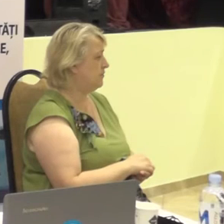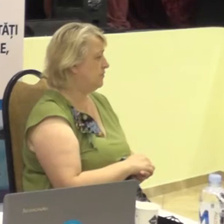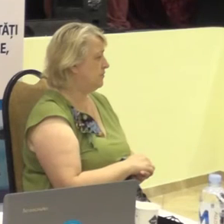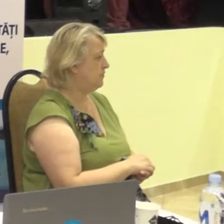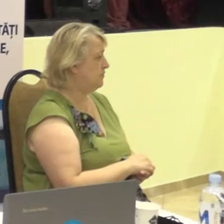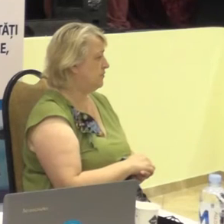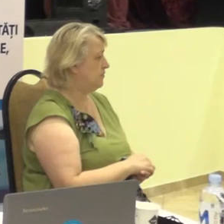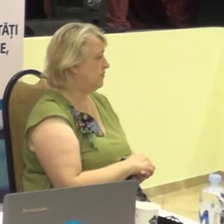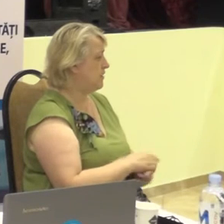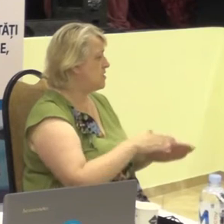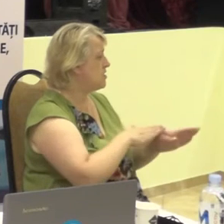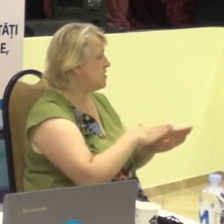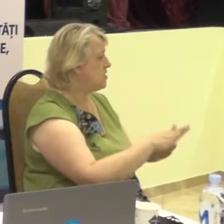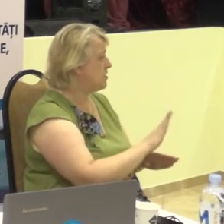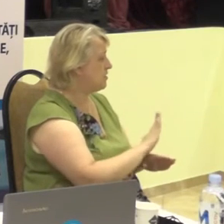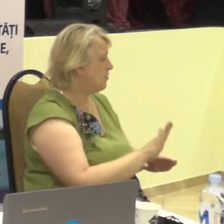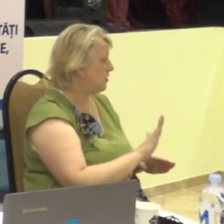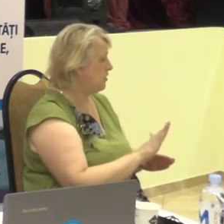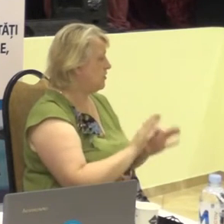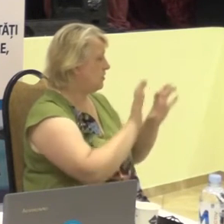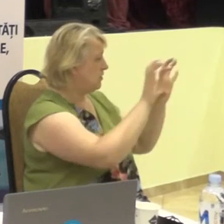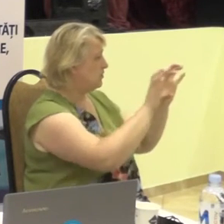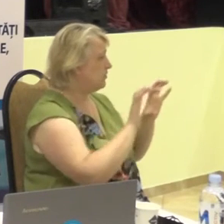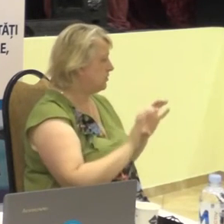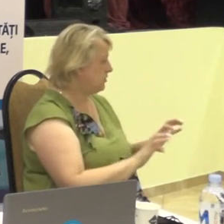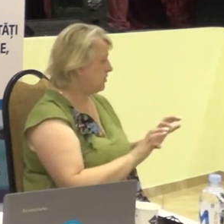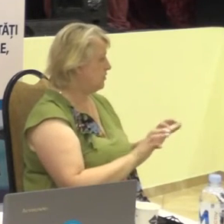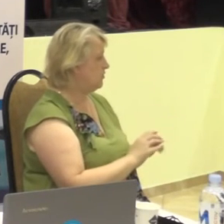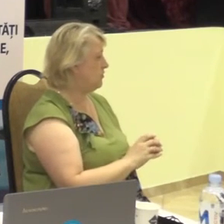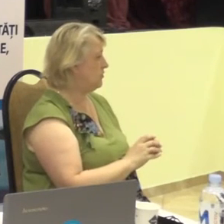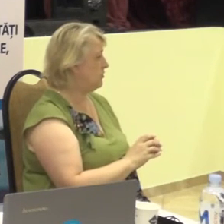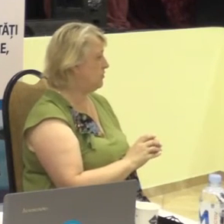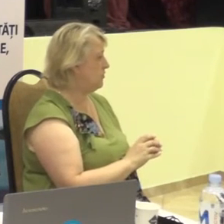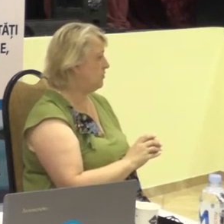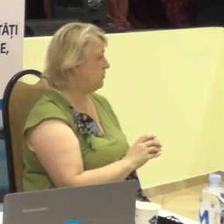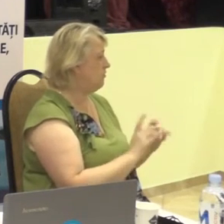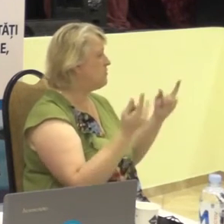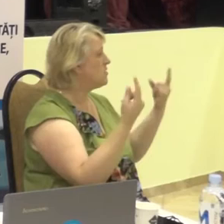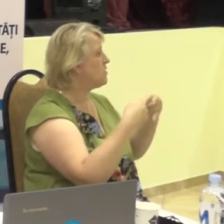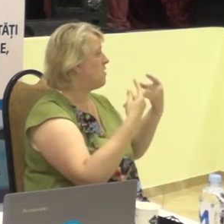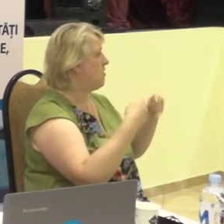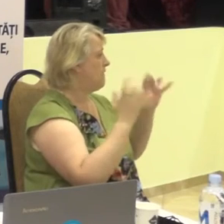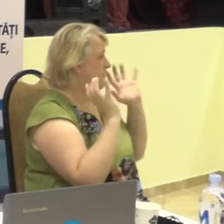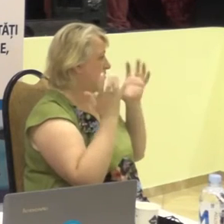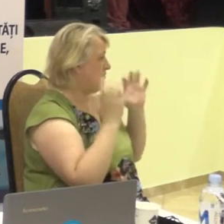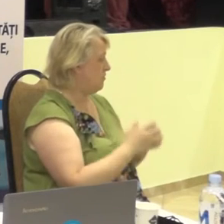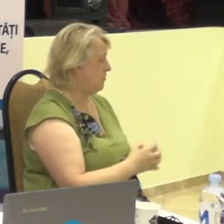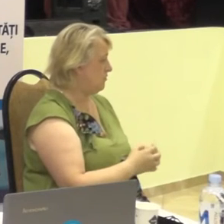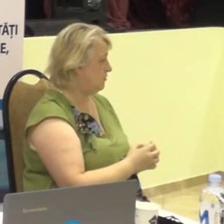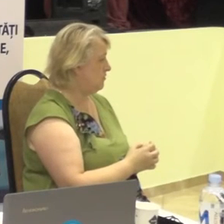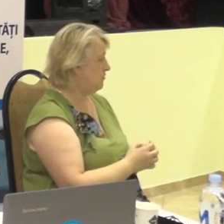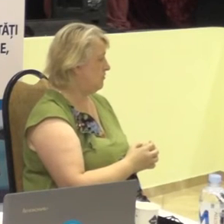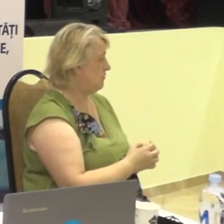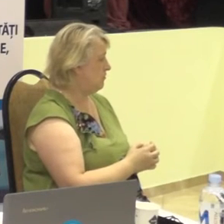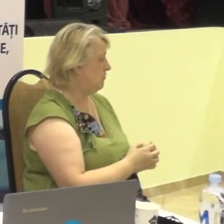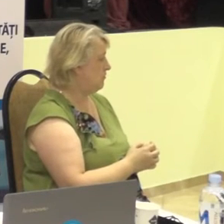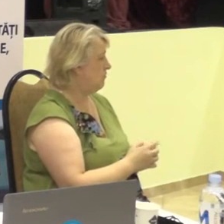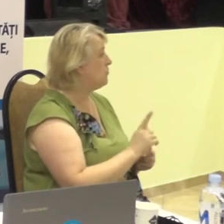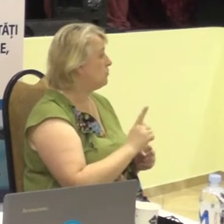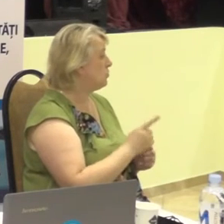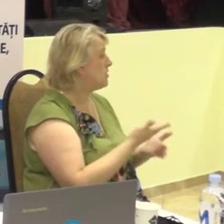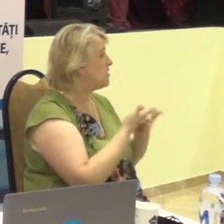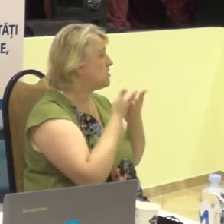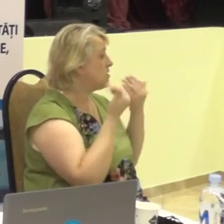neîndeplinirea legislației audio-vizualului. Adică lipsa